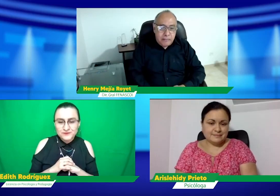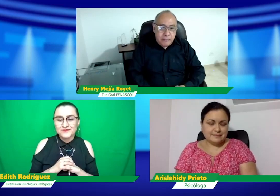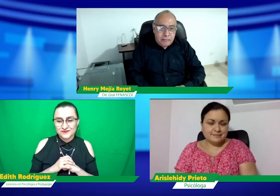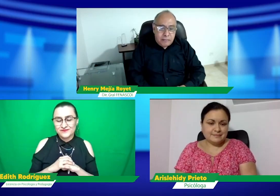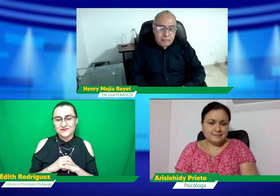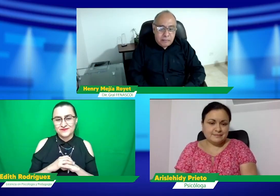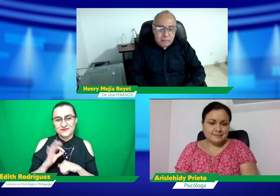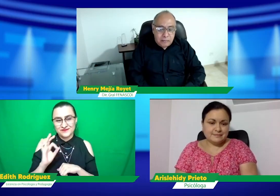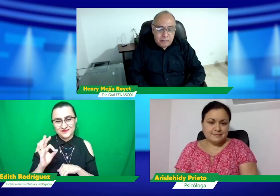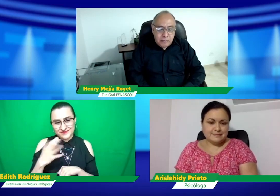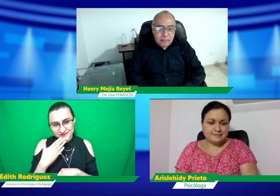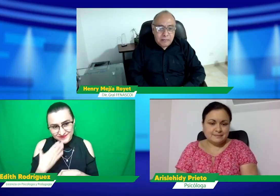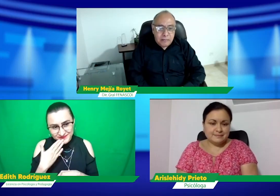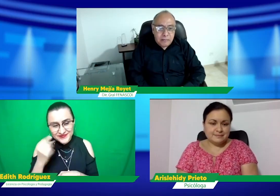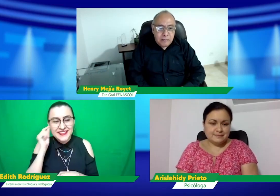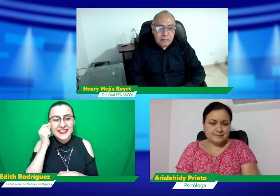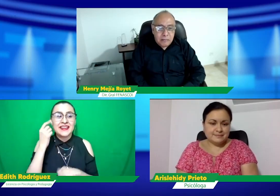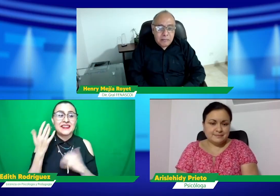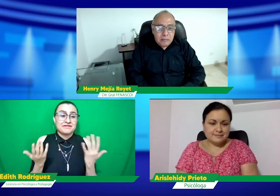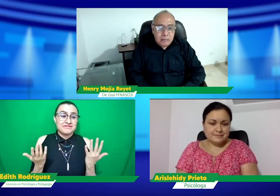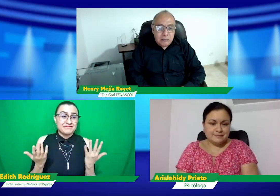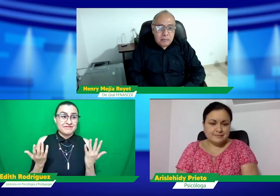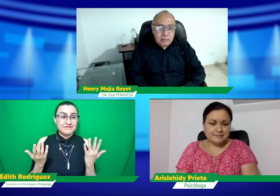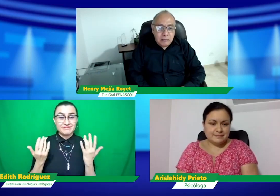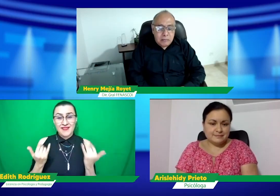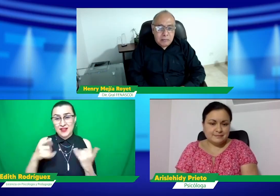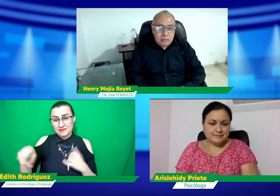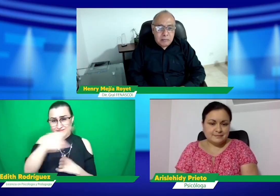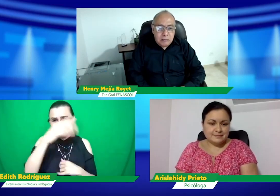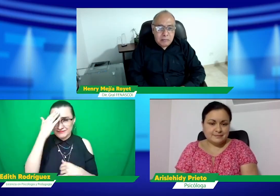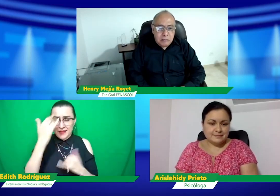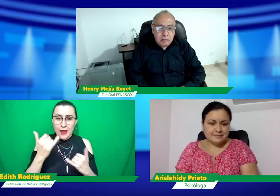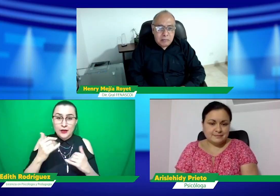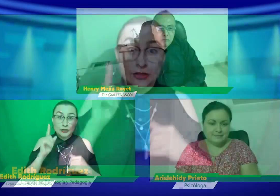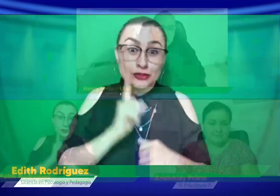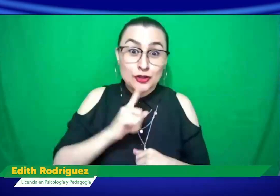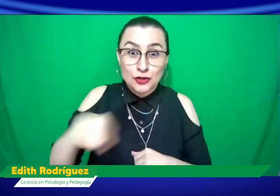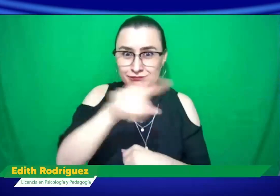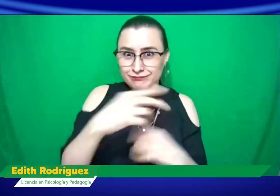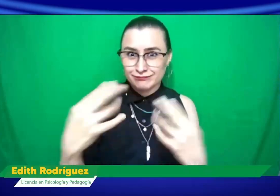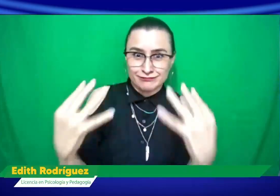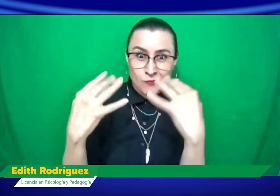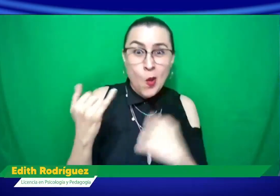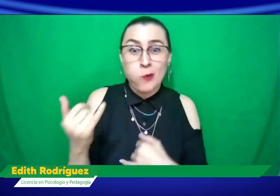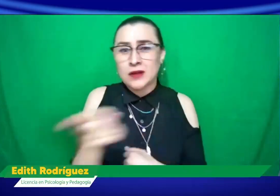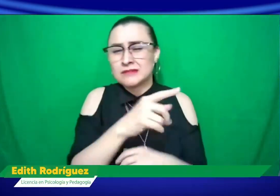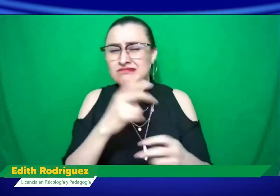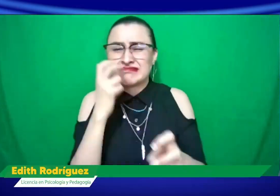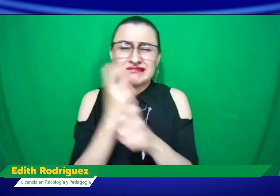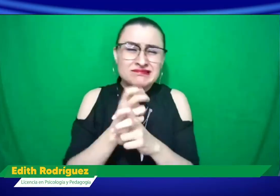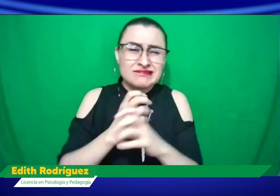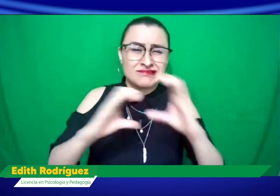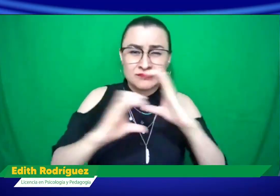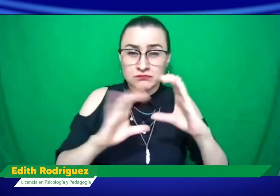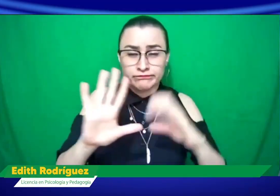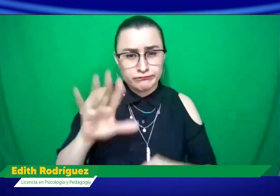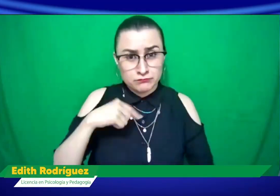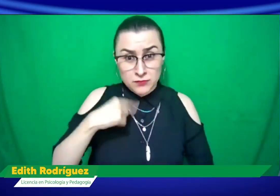alzaste la mano, Edith, quisieras añadir. Sí, muchísimas gracias, Henry. Sí, pues nosotros sabemos que hay muchas personas sordas que nos